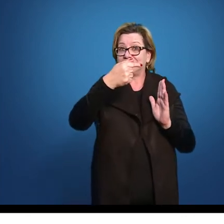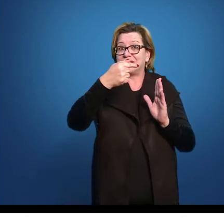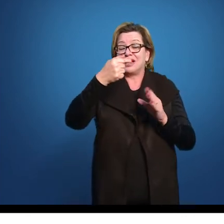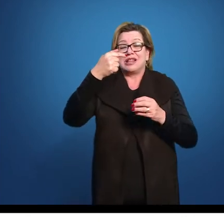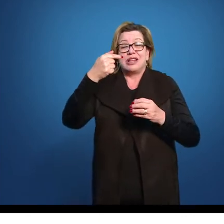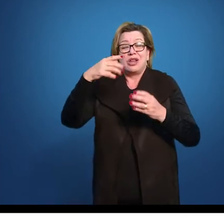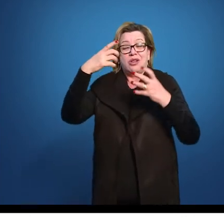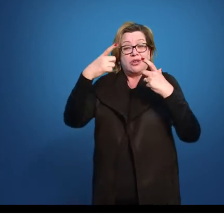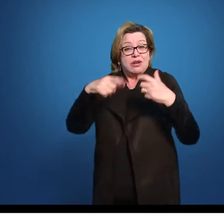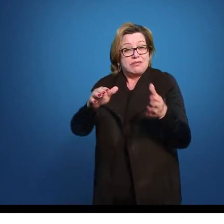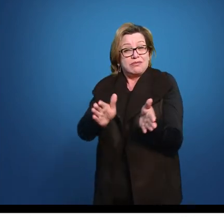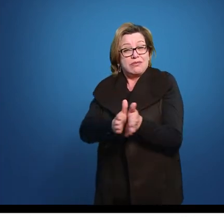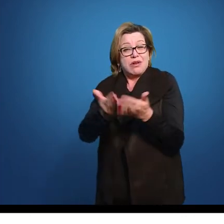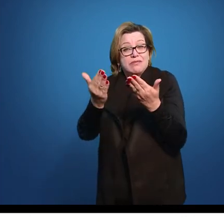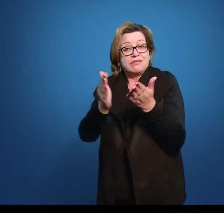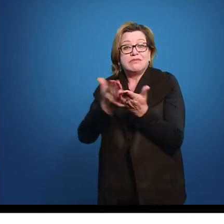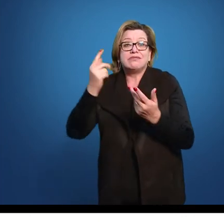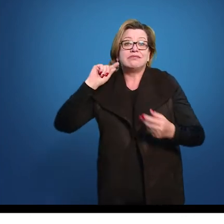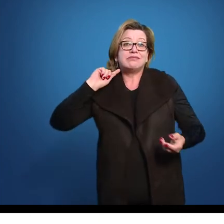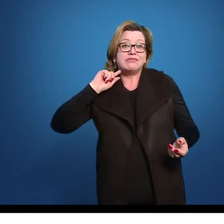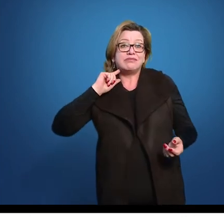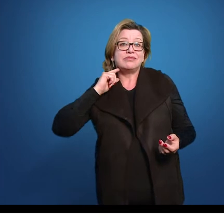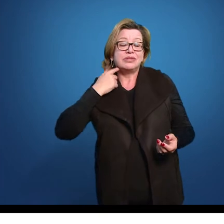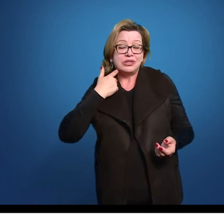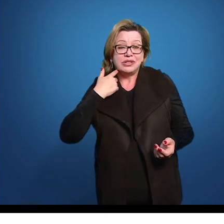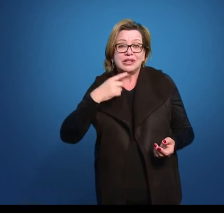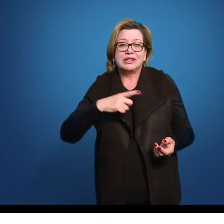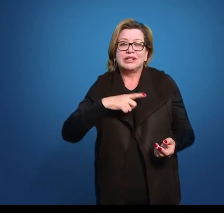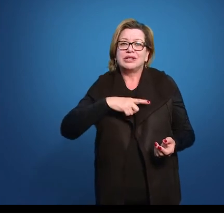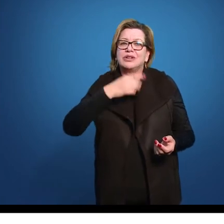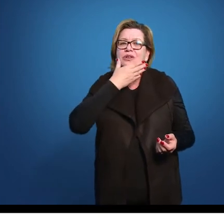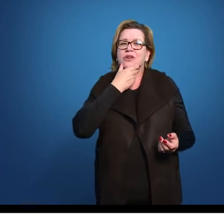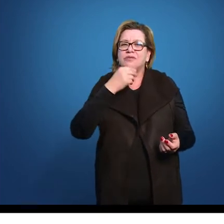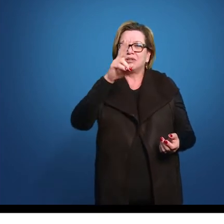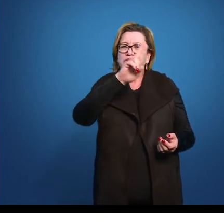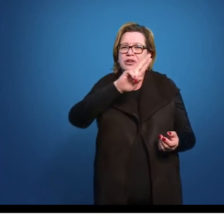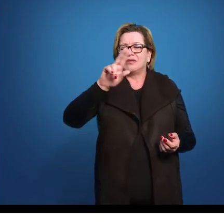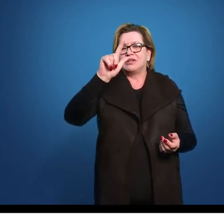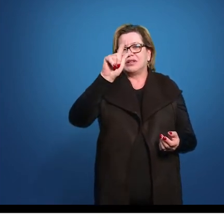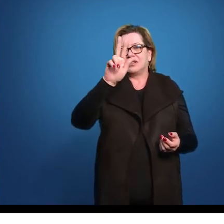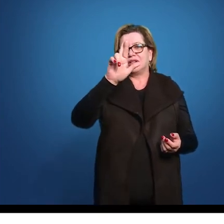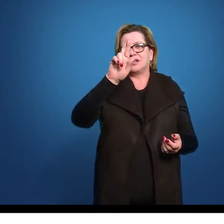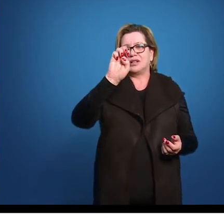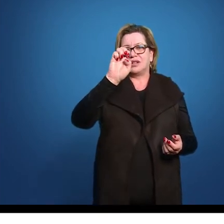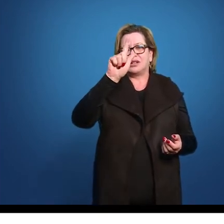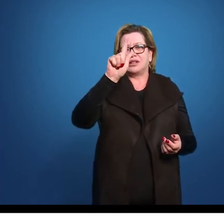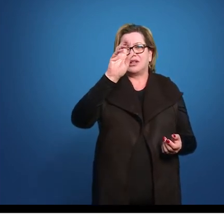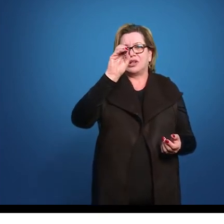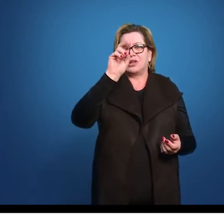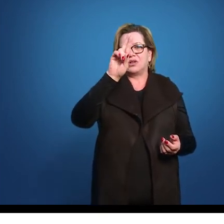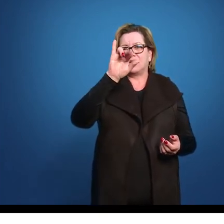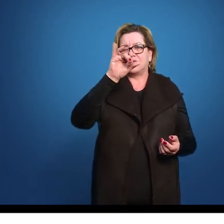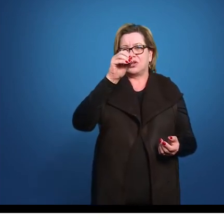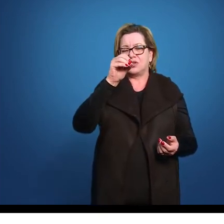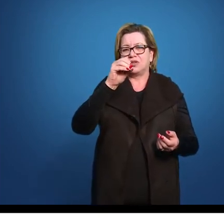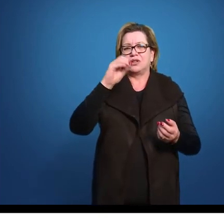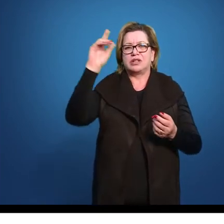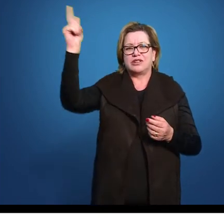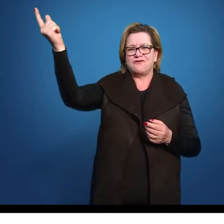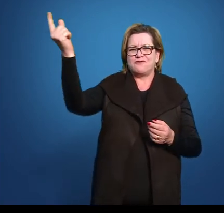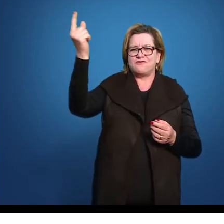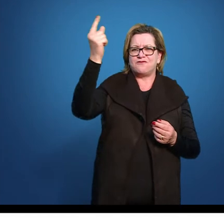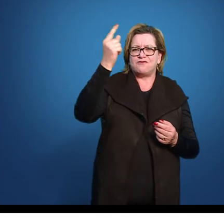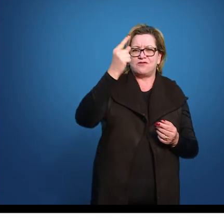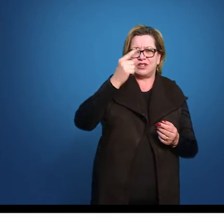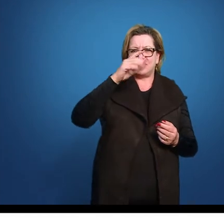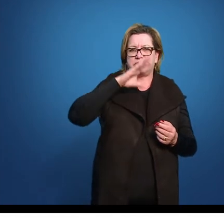Uma Bahia muito suja Em que a gente tem esse cara Que é o Gregório de Matos Que vem meio tocado Digamos assim de Portugal